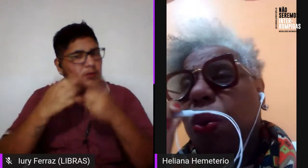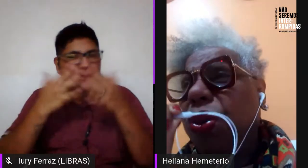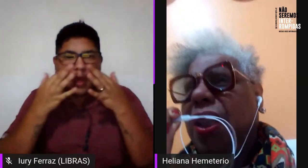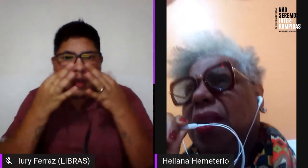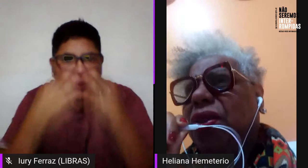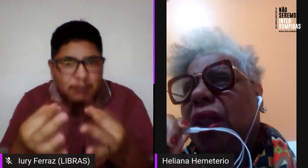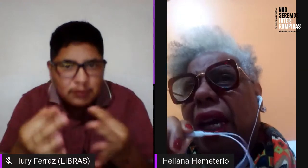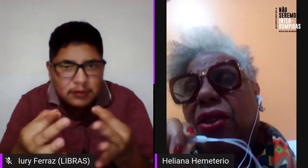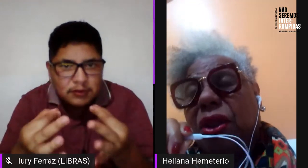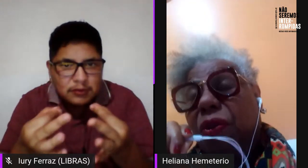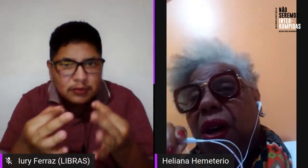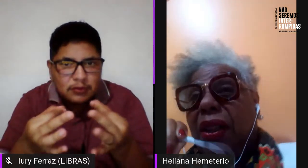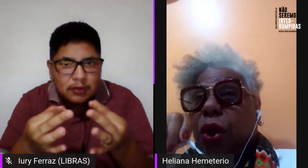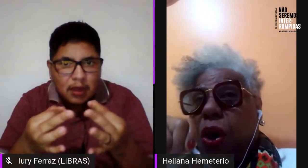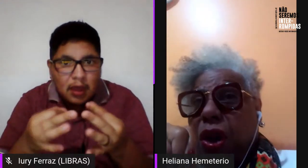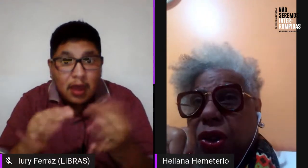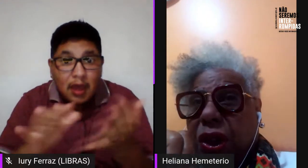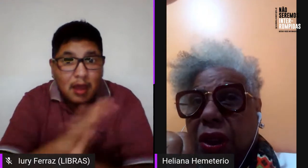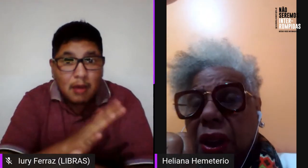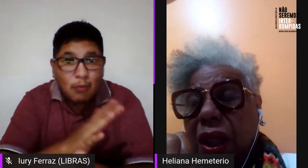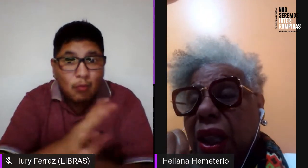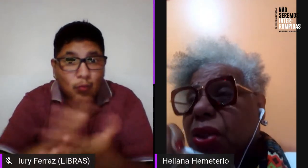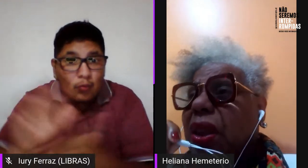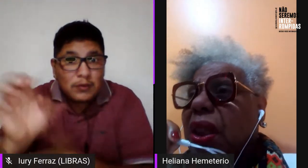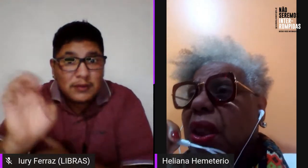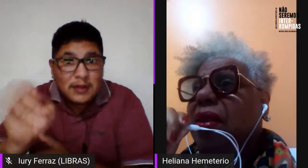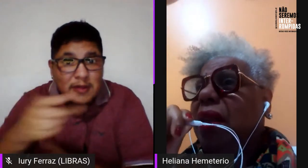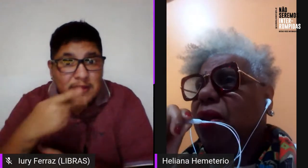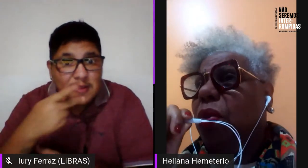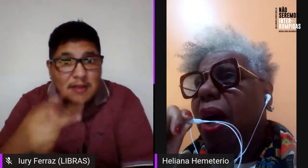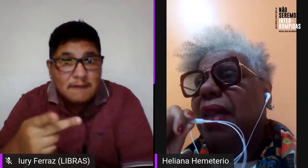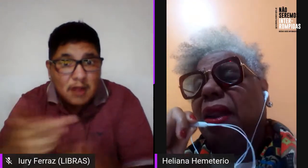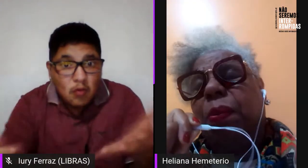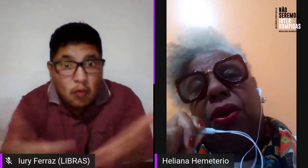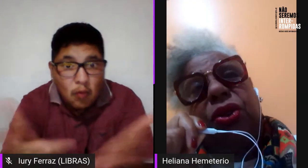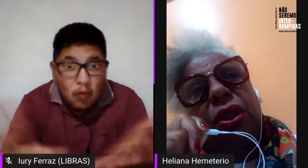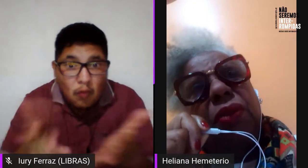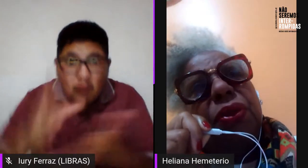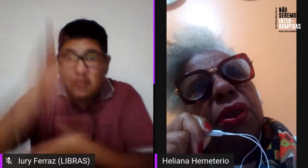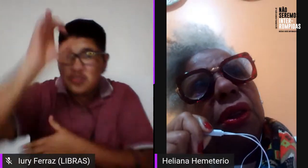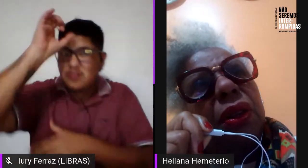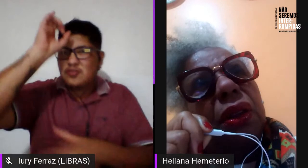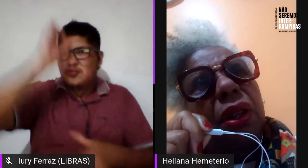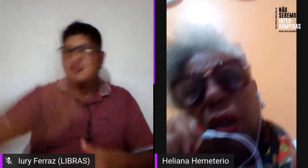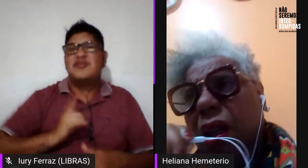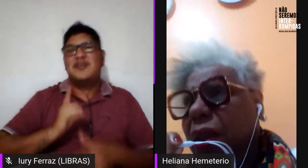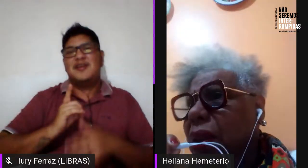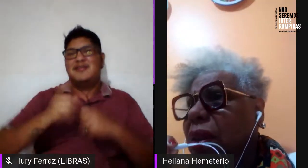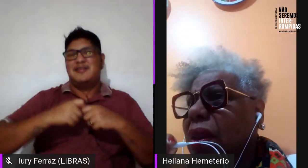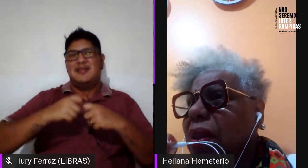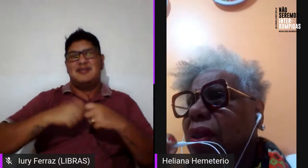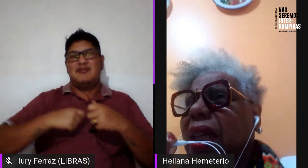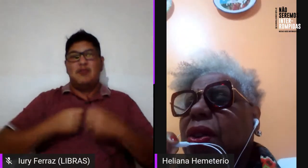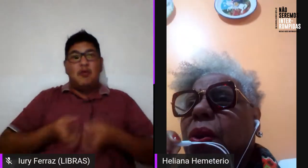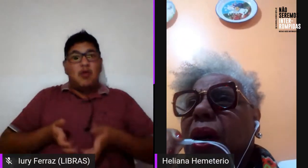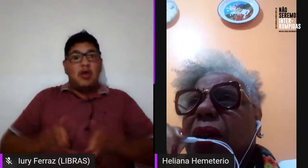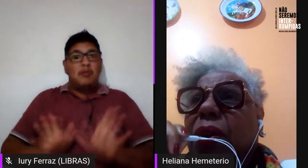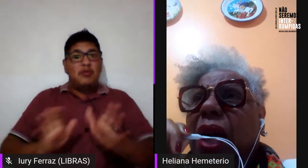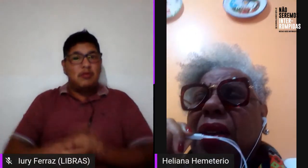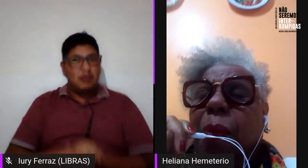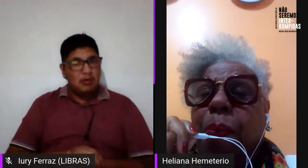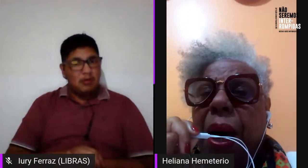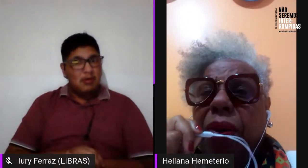alguns desses gays estão falando, hoje, em direitos sexuais e reprodutivos, desde